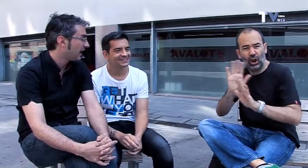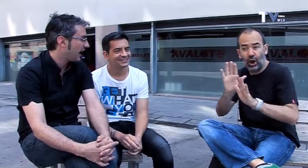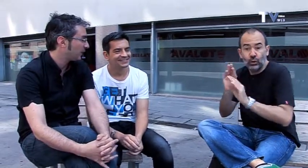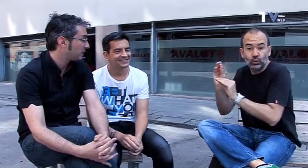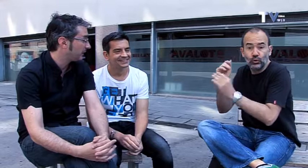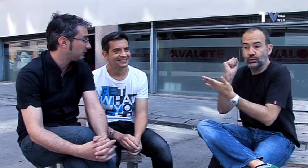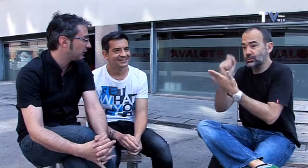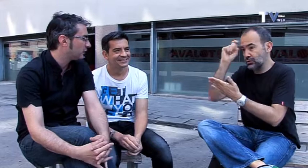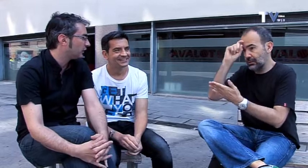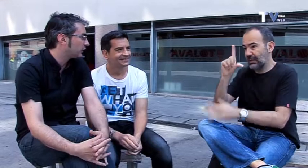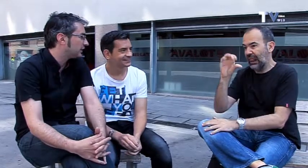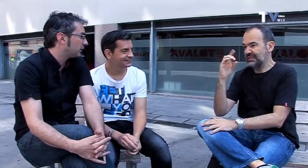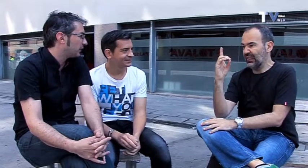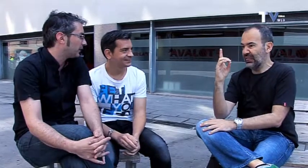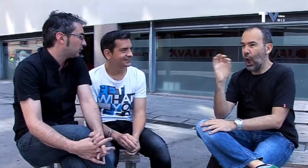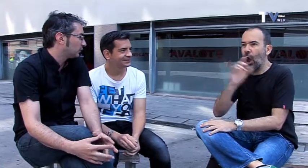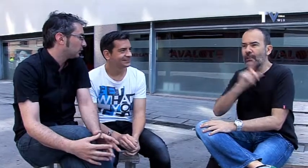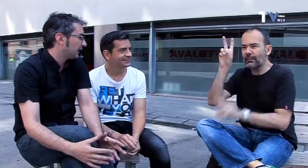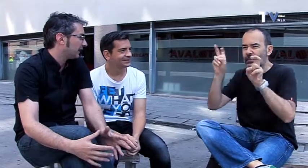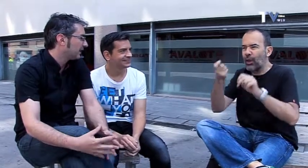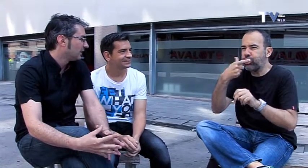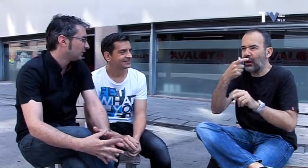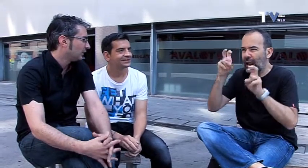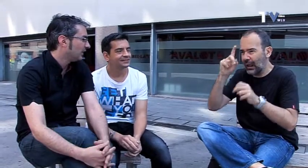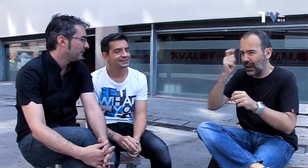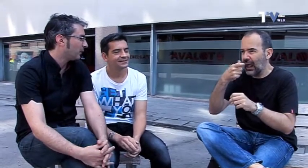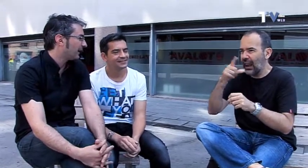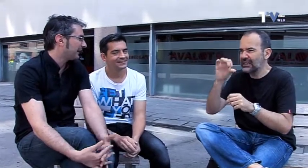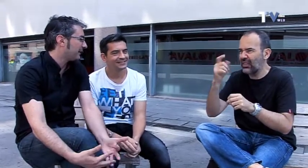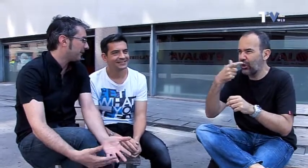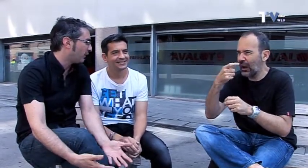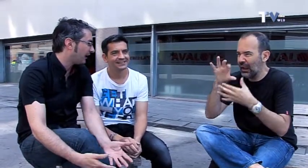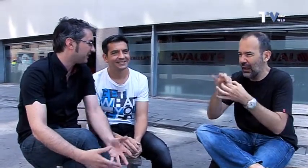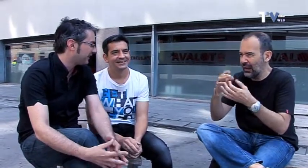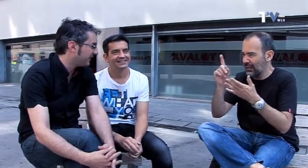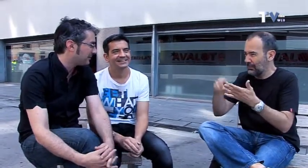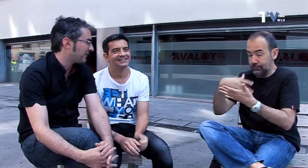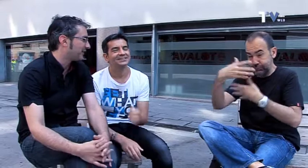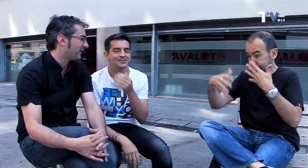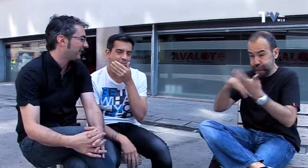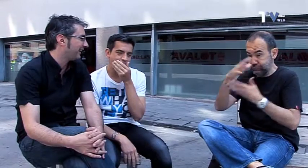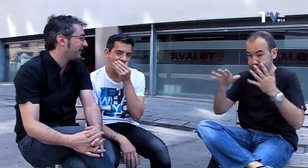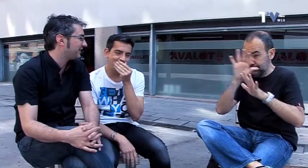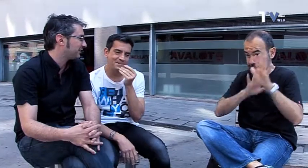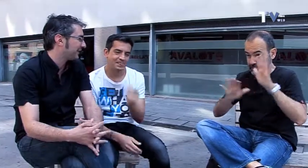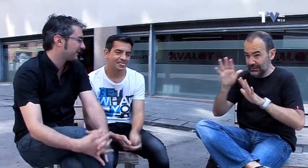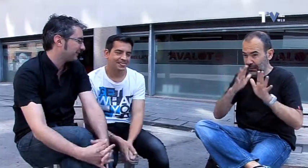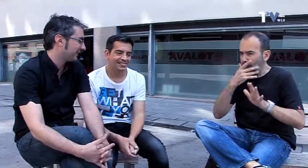mucha gente me ha preguntado y le he dicho que no, que es una cosa de ellos. ¿Y LSD qué? ¿Viene de la droga también? ¿Es posible? No sé, estamos un poco